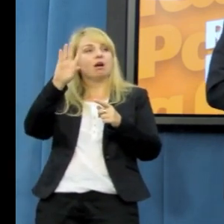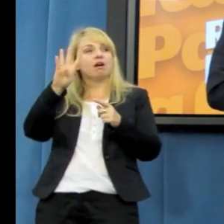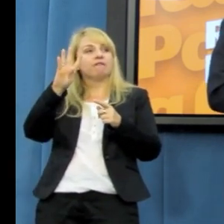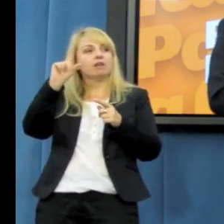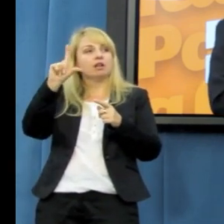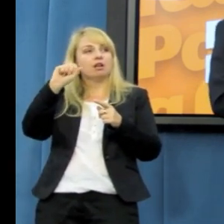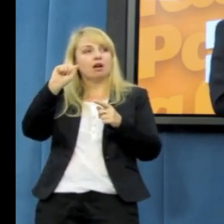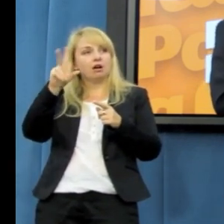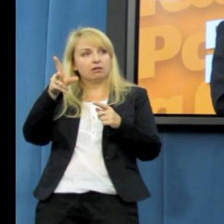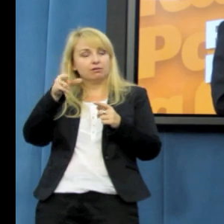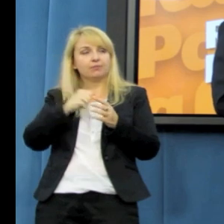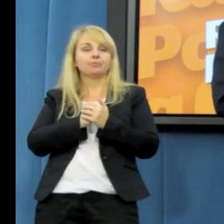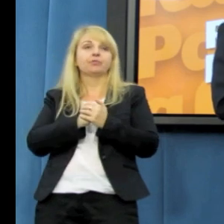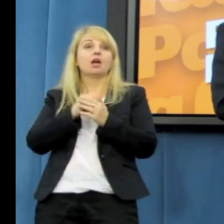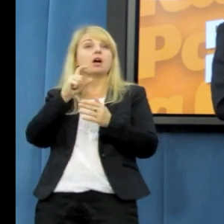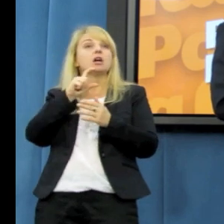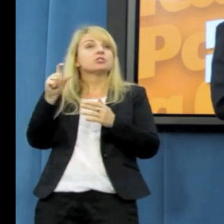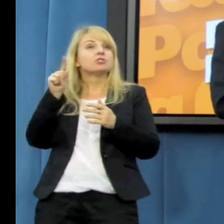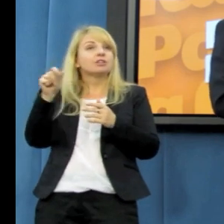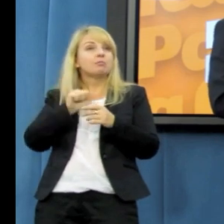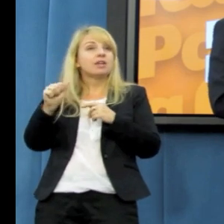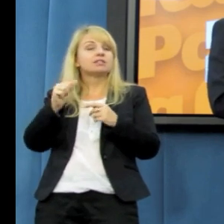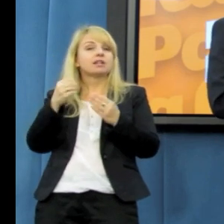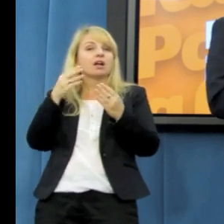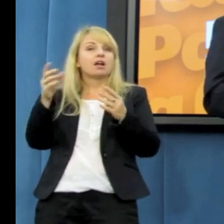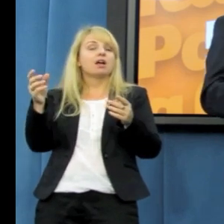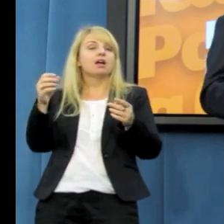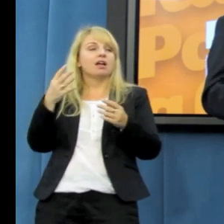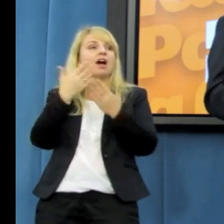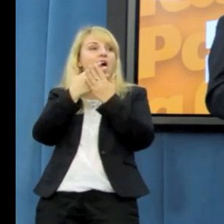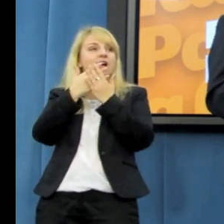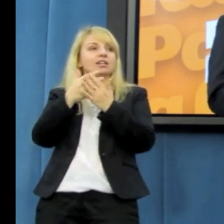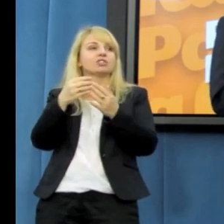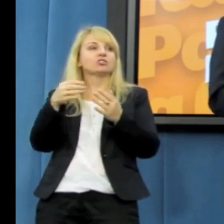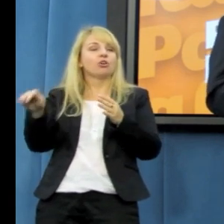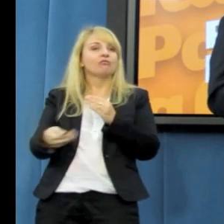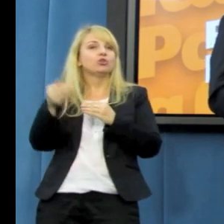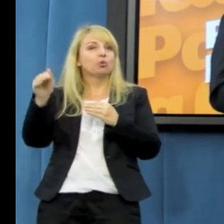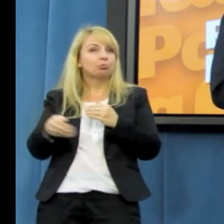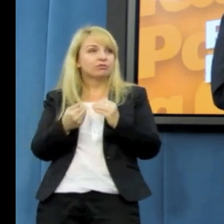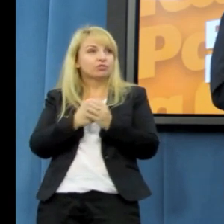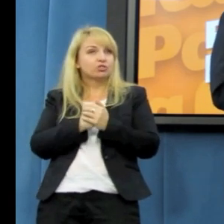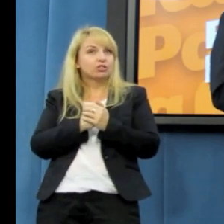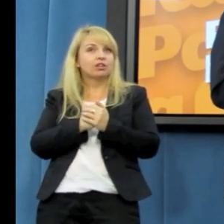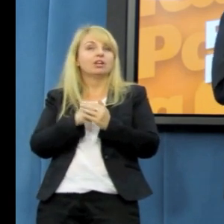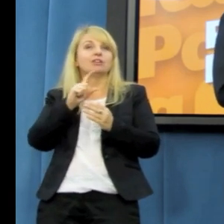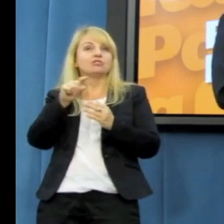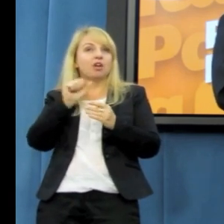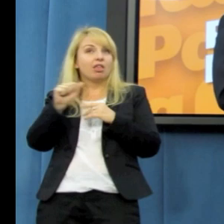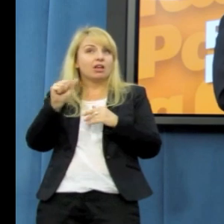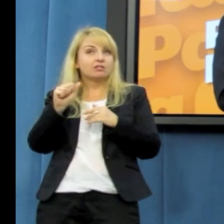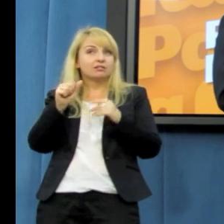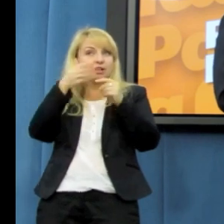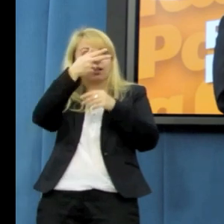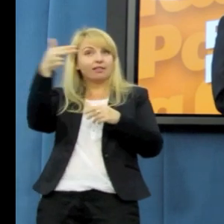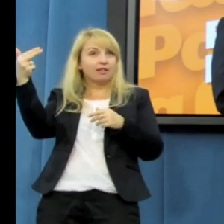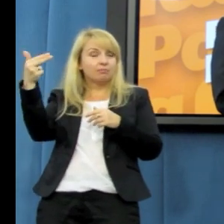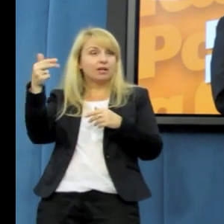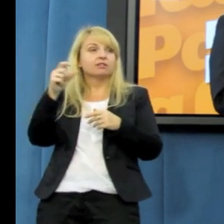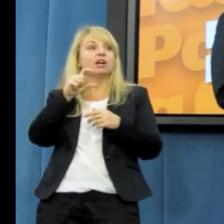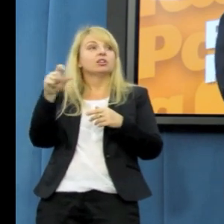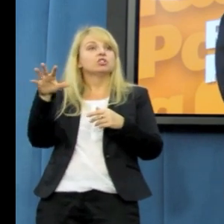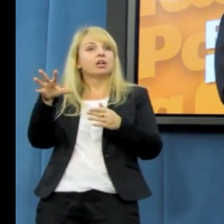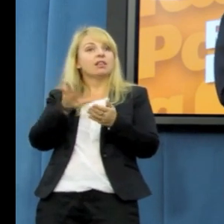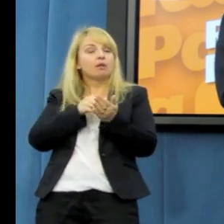Czy tam coś o areszta wydobywczych jest? Bo to oni dobrze w tych propozycjach zawsze się poruszali. Czyli przysłać kogoś o 6 rano w